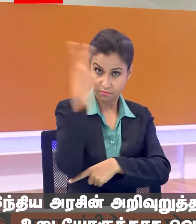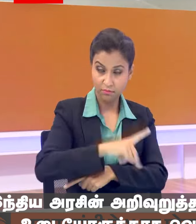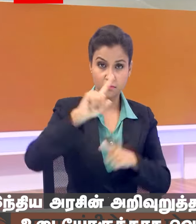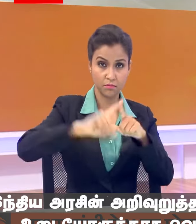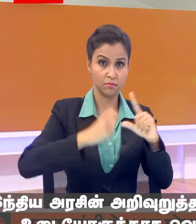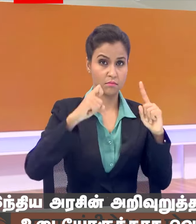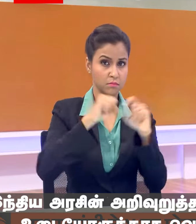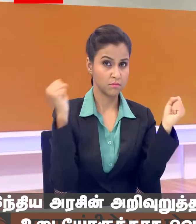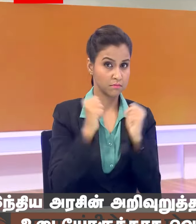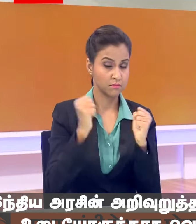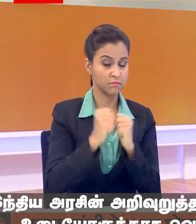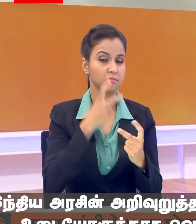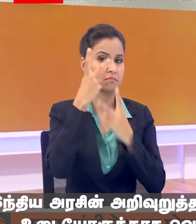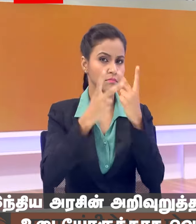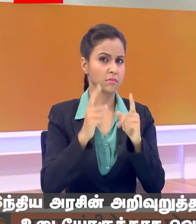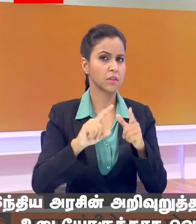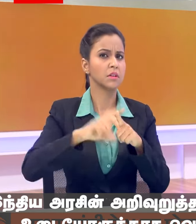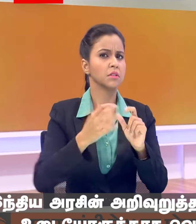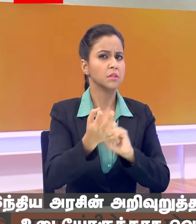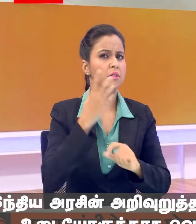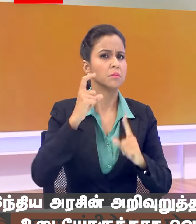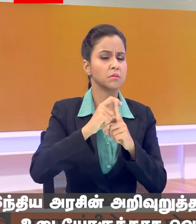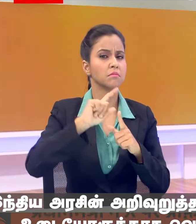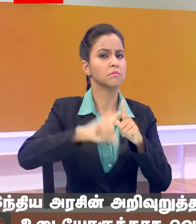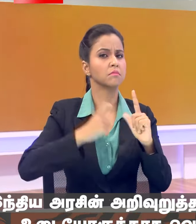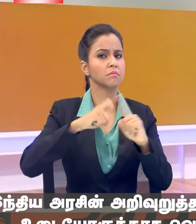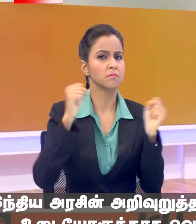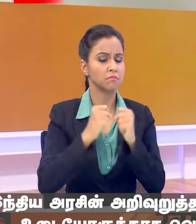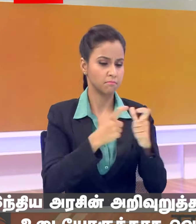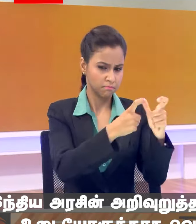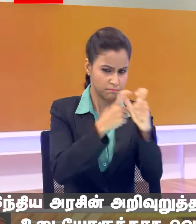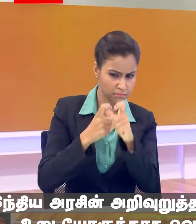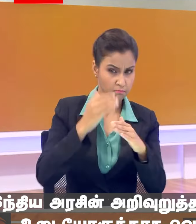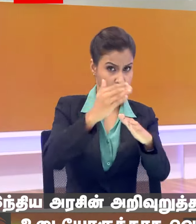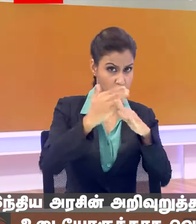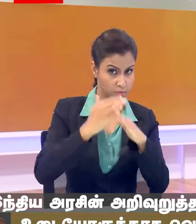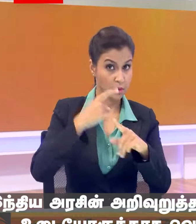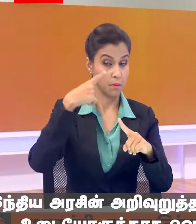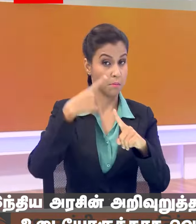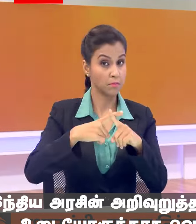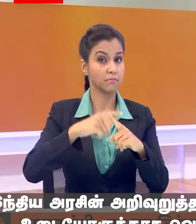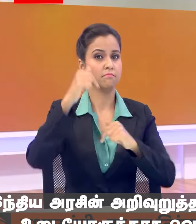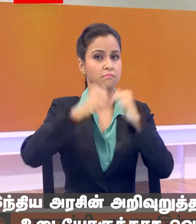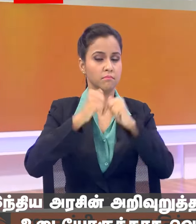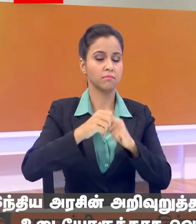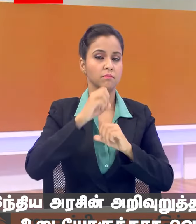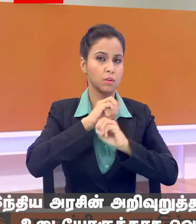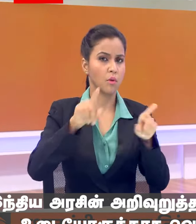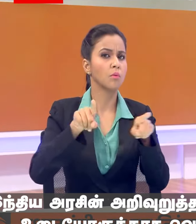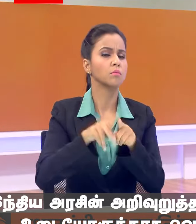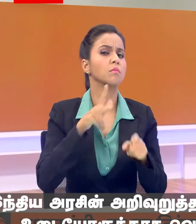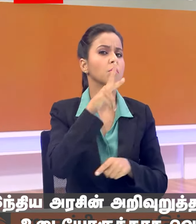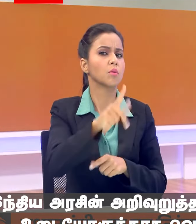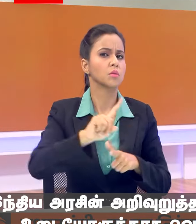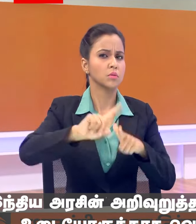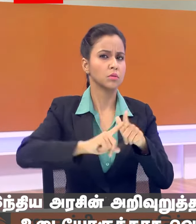पर है मुख्य चुनाव आयुक्त राजीव कुमार ने जम्मू कश्मीर में सुरक्षा की स्थिती और चुनाव को लेकर तैयारियों की जानकारी दी उन्होंने कहा कि